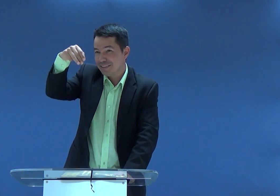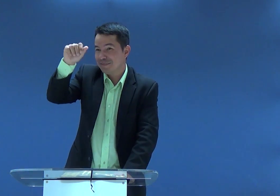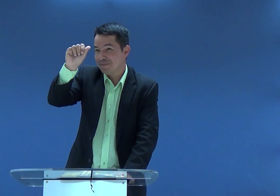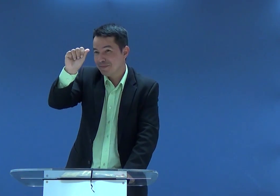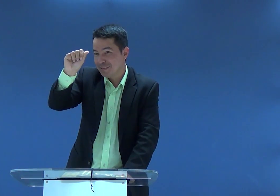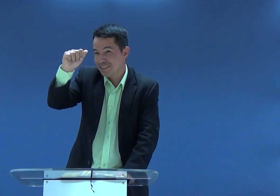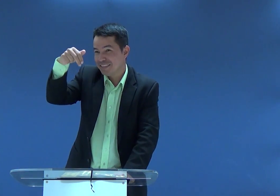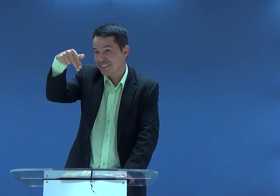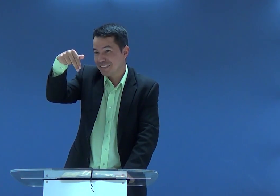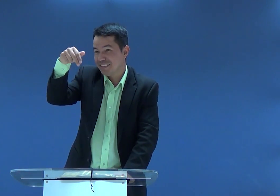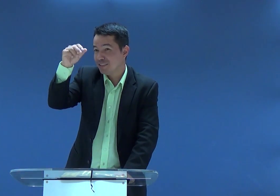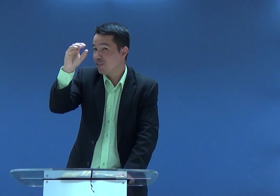Existe